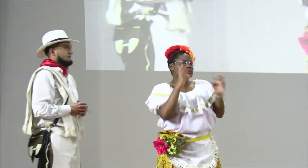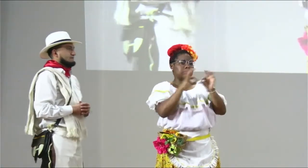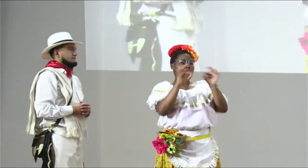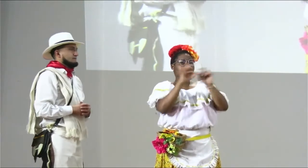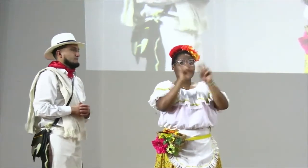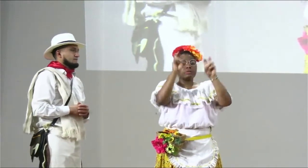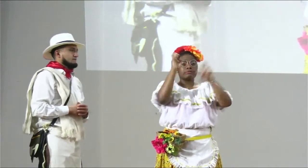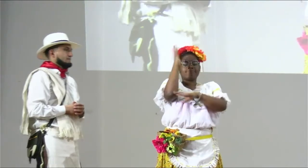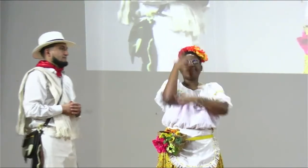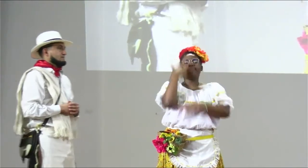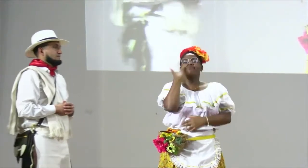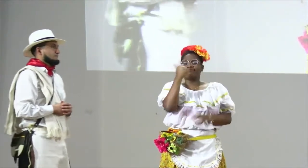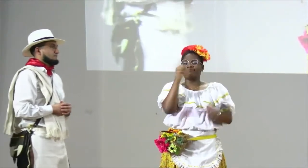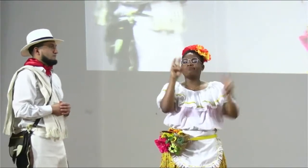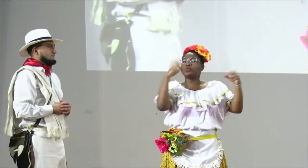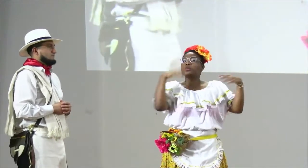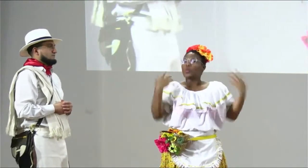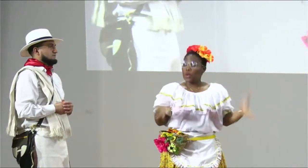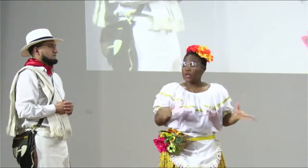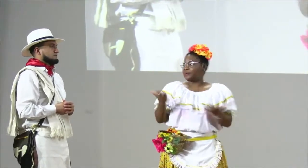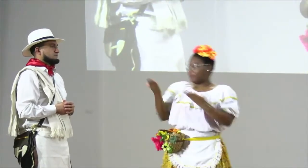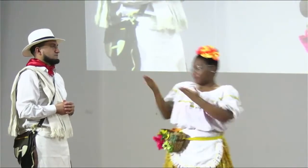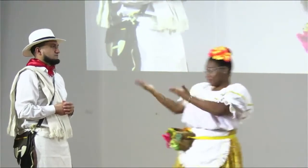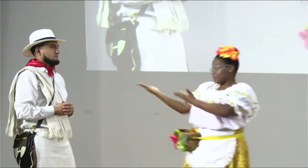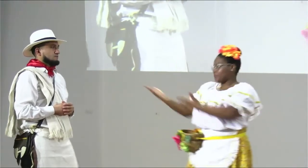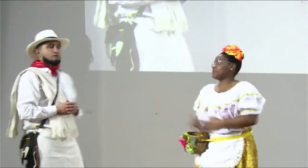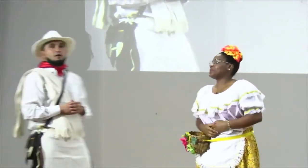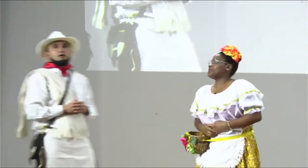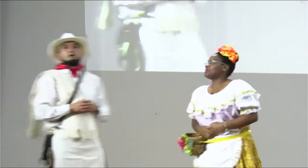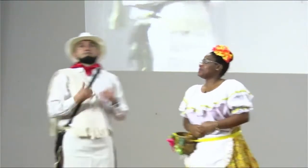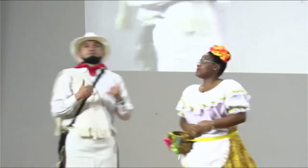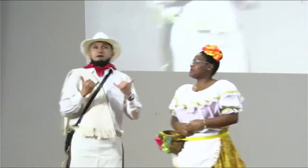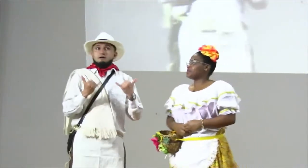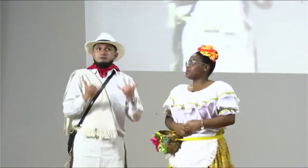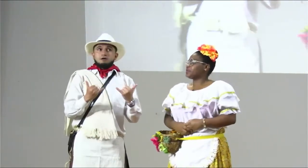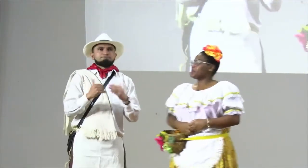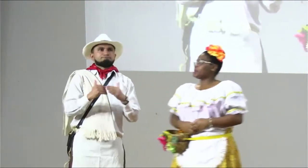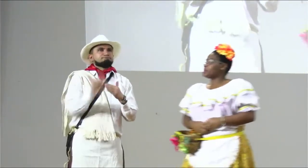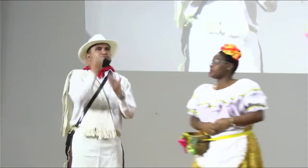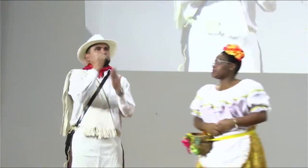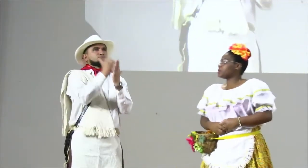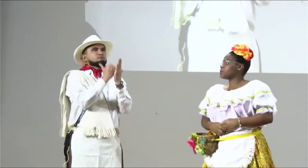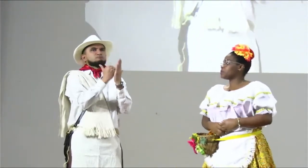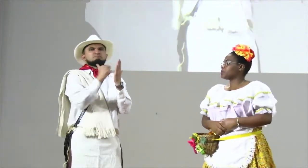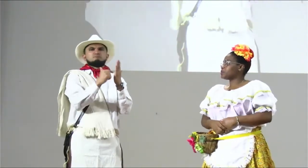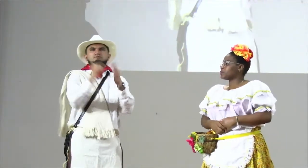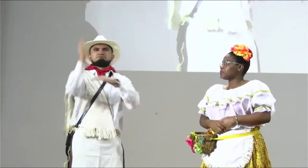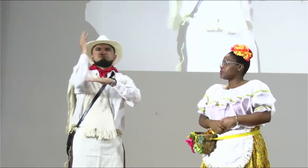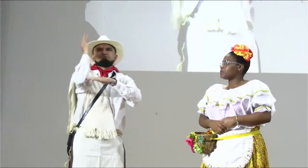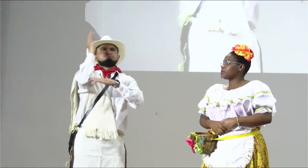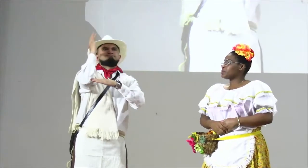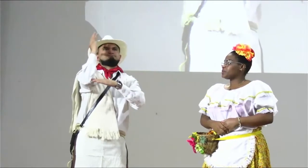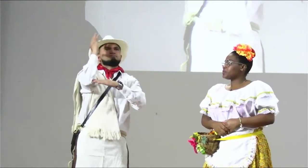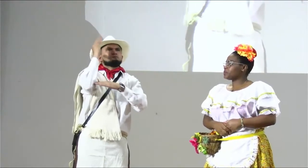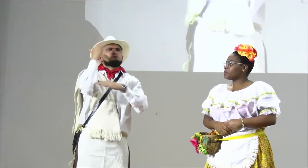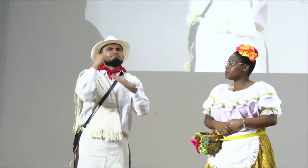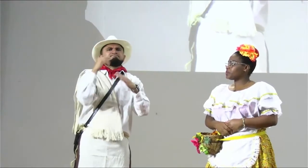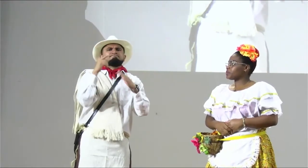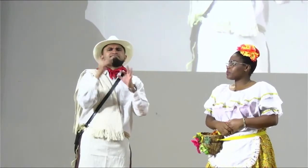mucha atención porque es de gran importancia esta nueva charla. Así es, así que ahora vamos a continuar